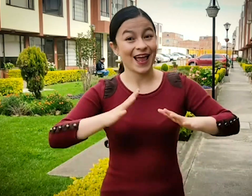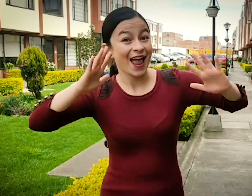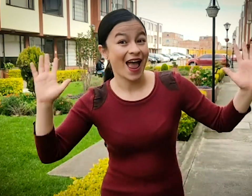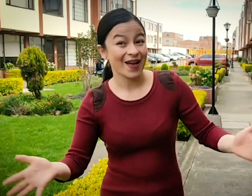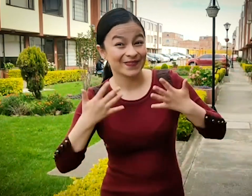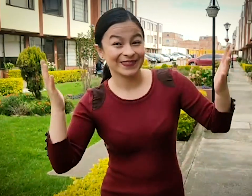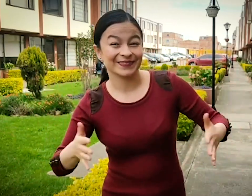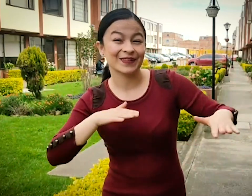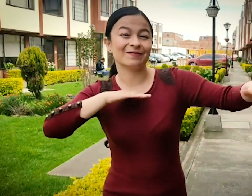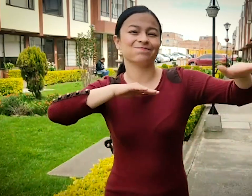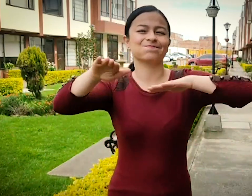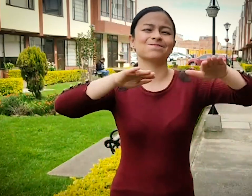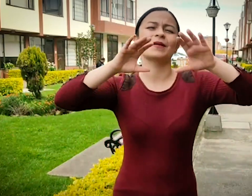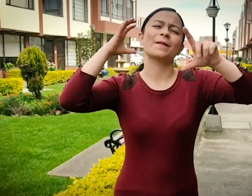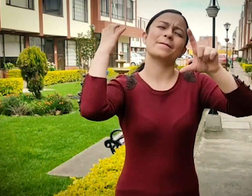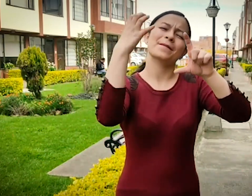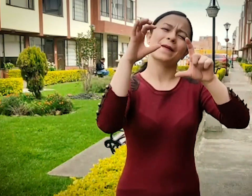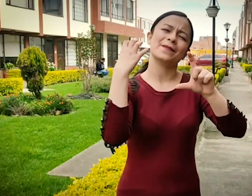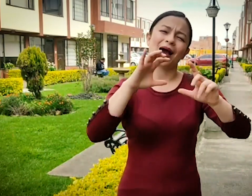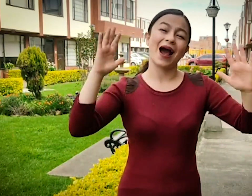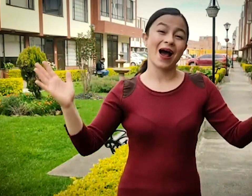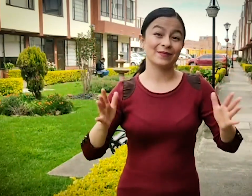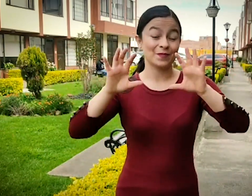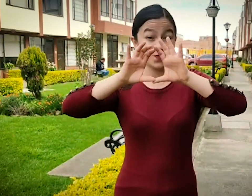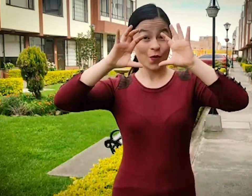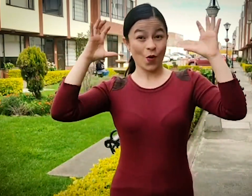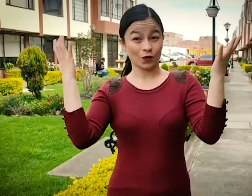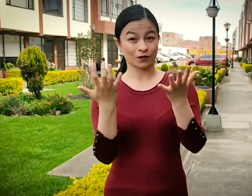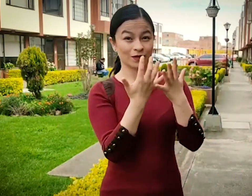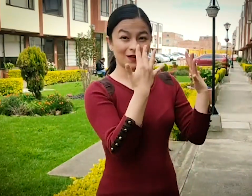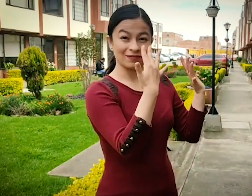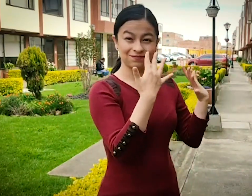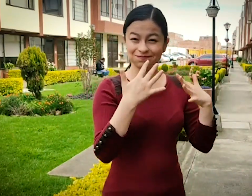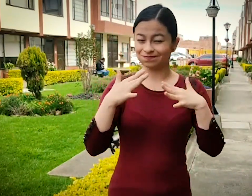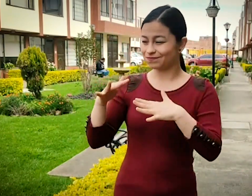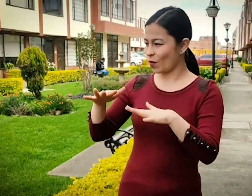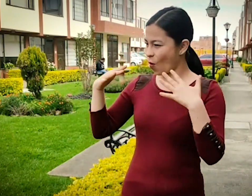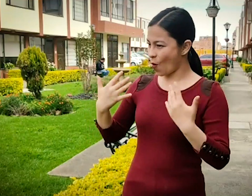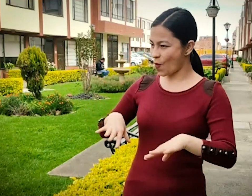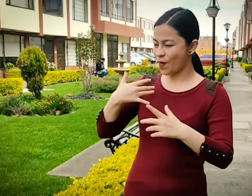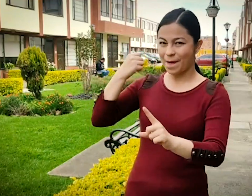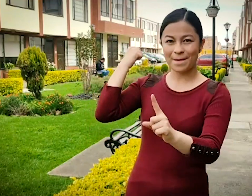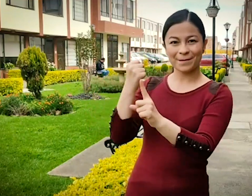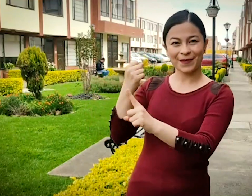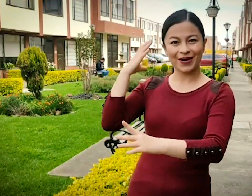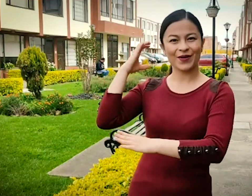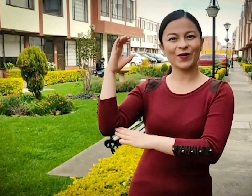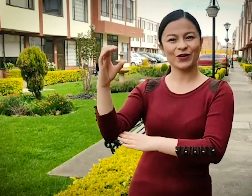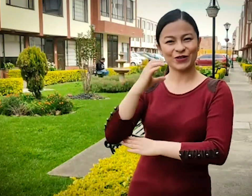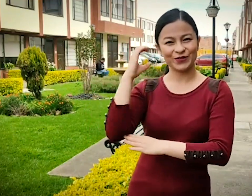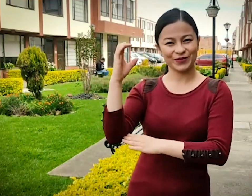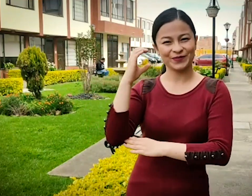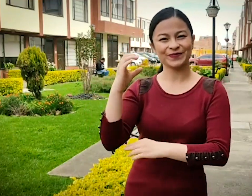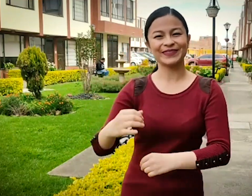¡Anímate! Digámosle al mundo por qué centro de relevo es importante para los sordos de Colombia. Digámosle al oflisted.